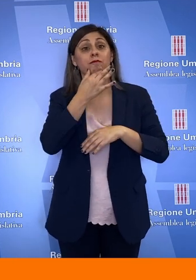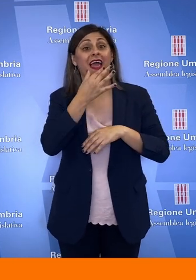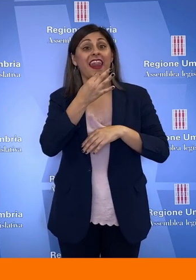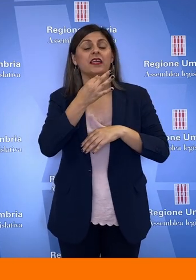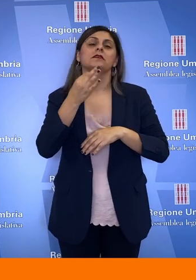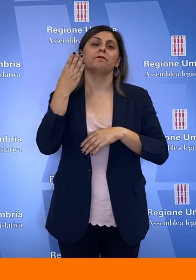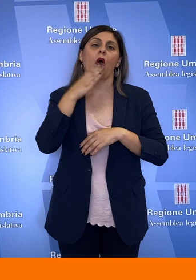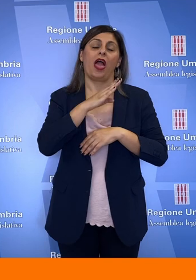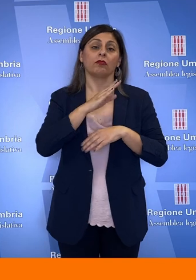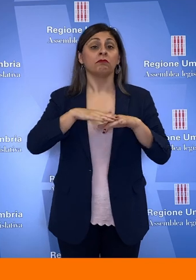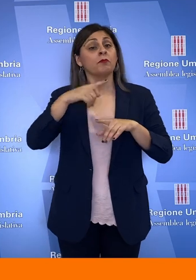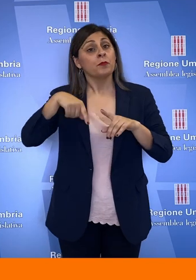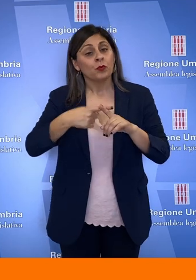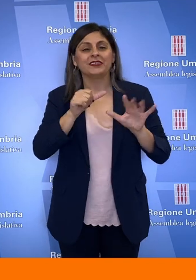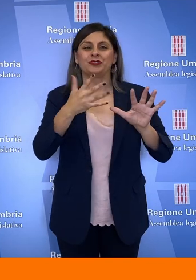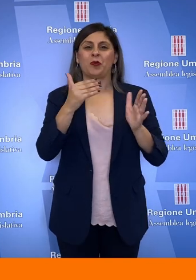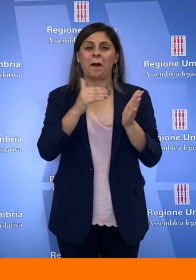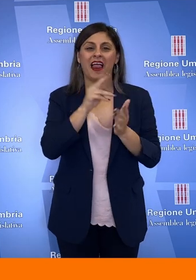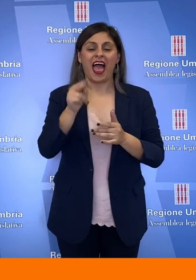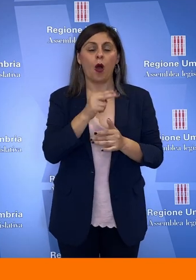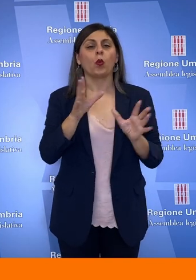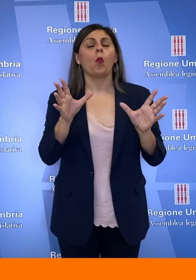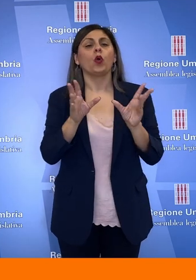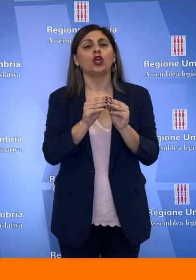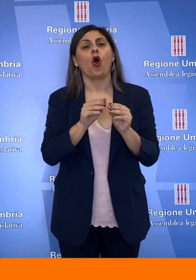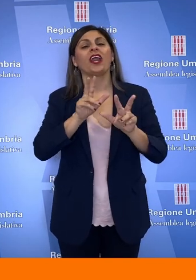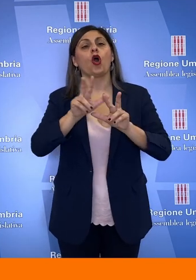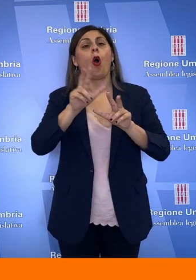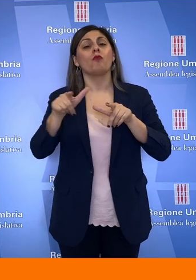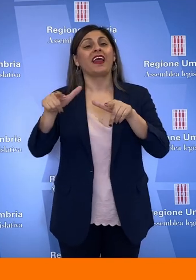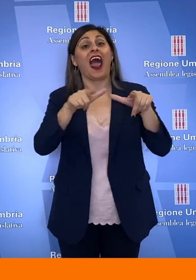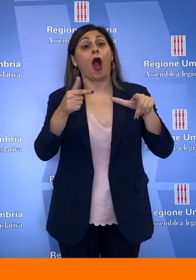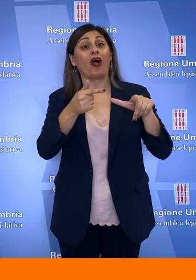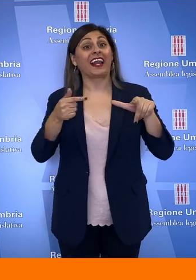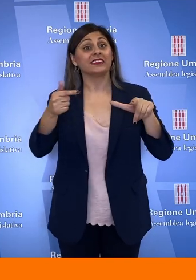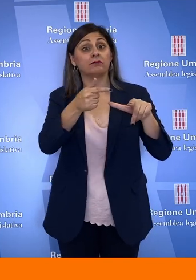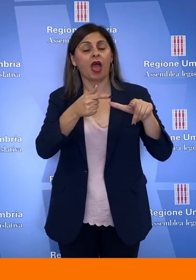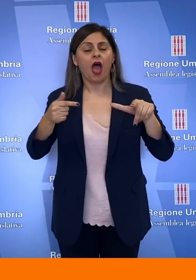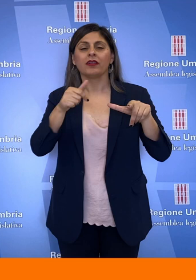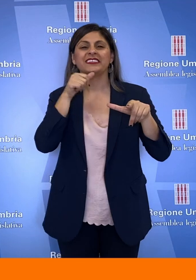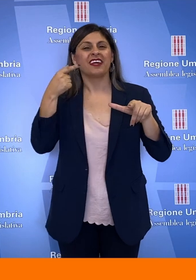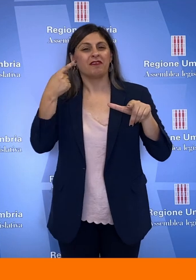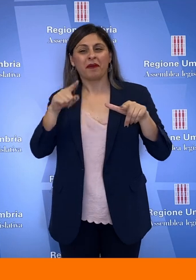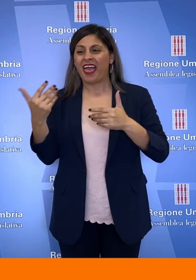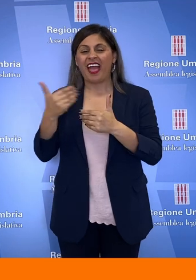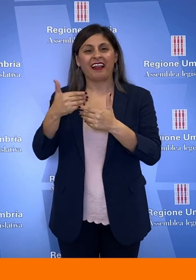65 mila euro andranno all'Unione dei Comuni del Trasimeno a copertura delle minori entrate per la